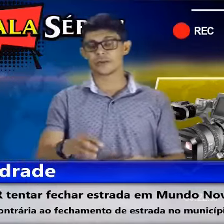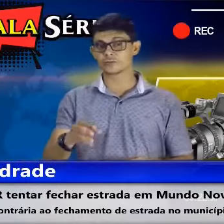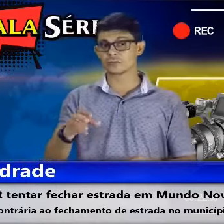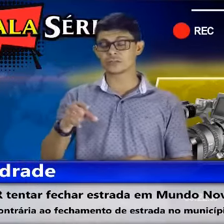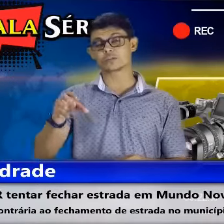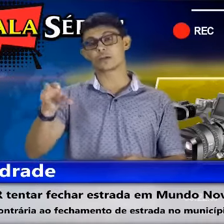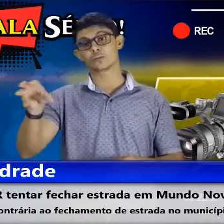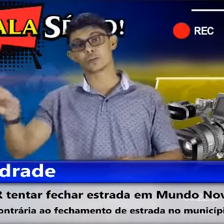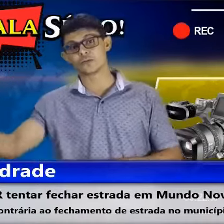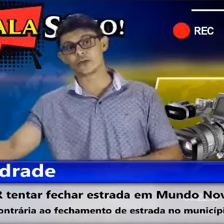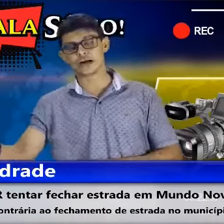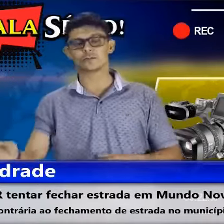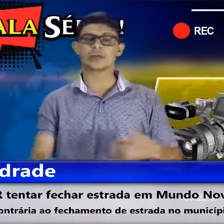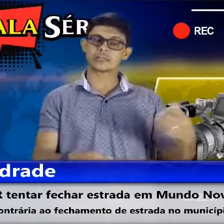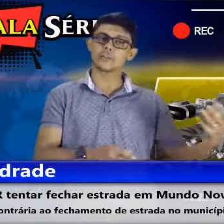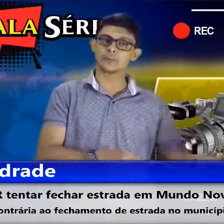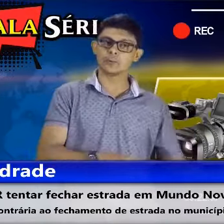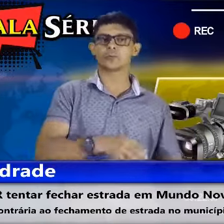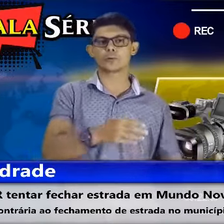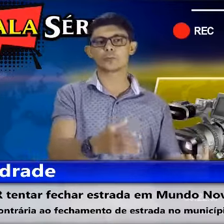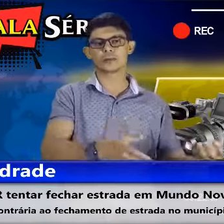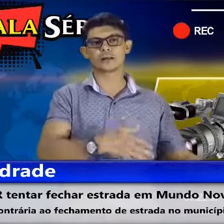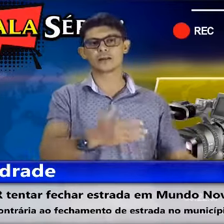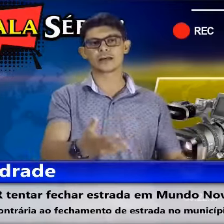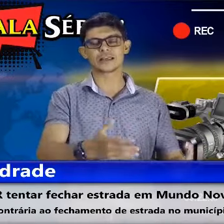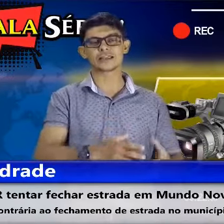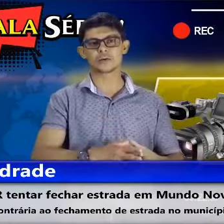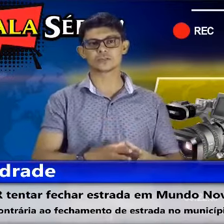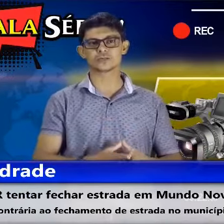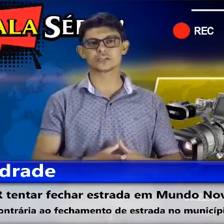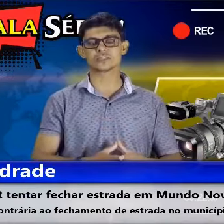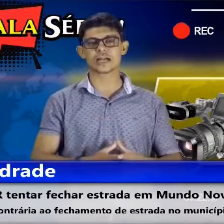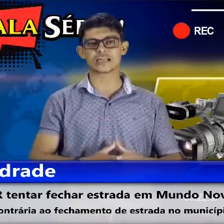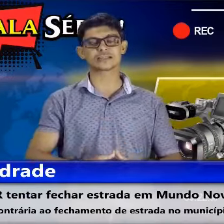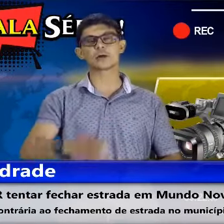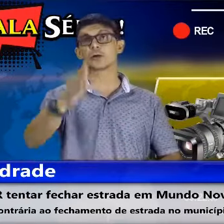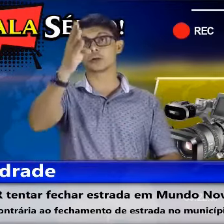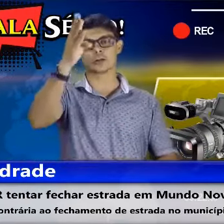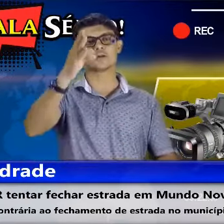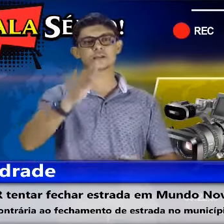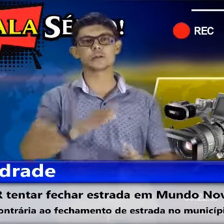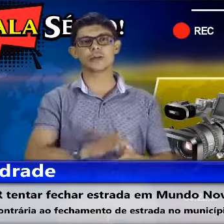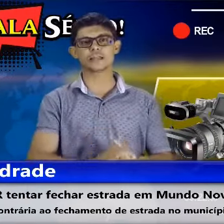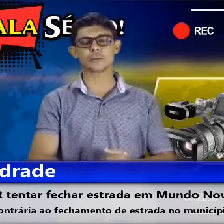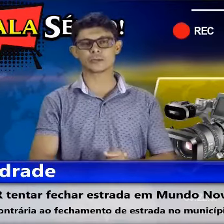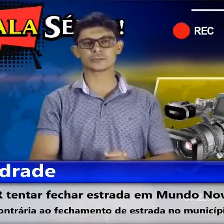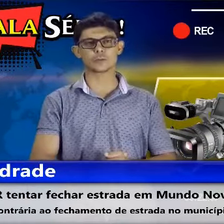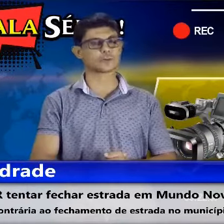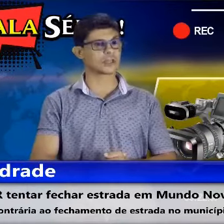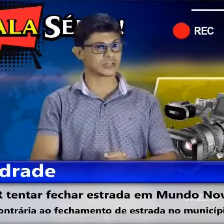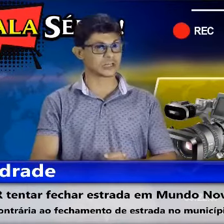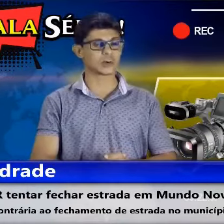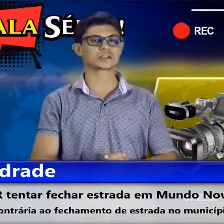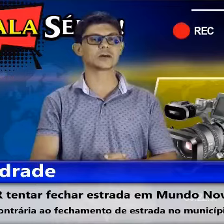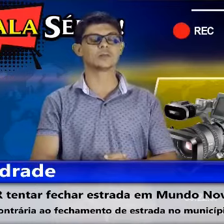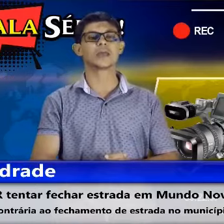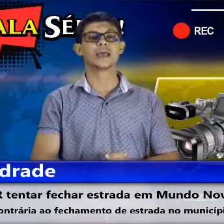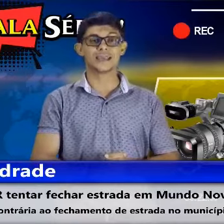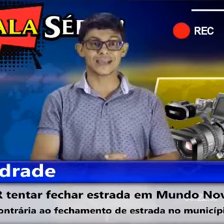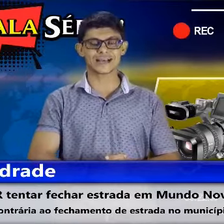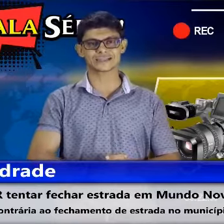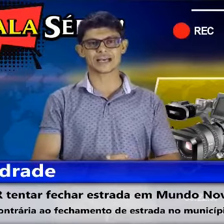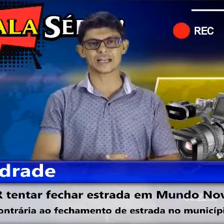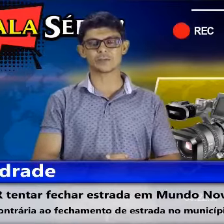através do investimento privado e até público, porque na readequação de estradas, a Colônia Nova também está passando por readequação